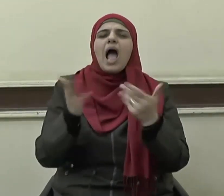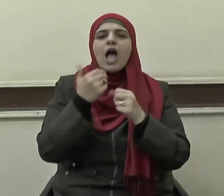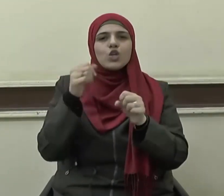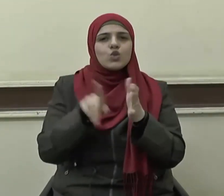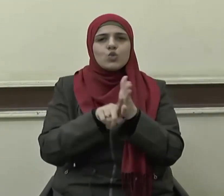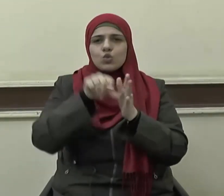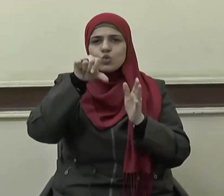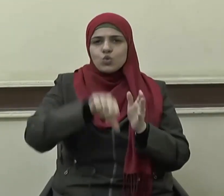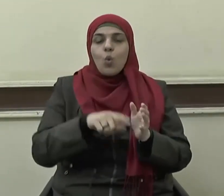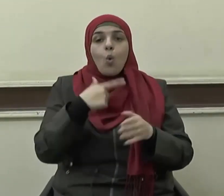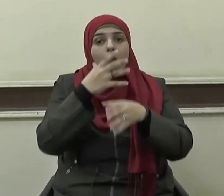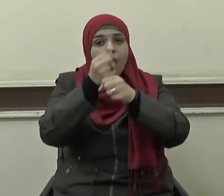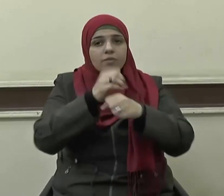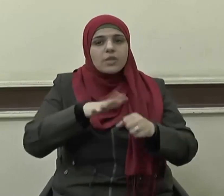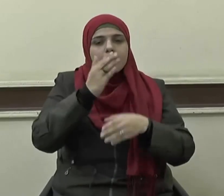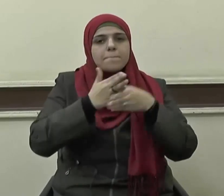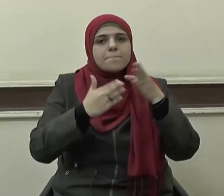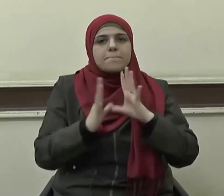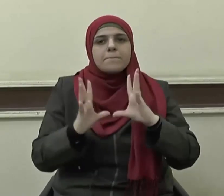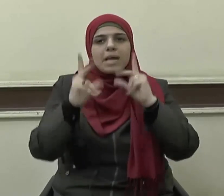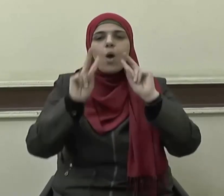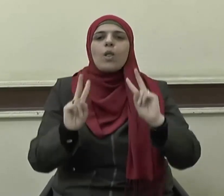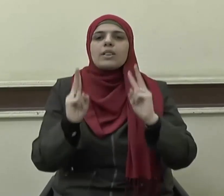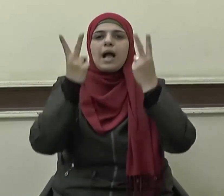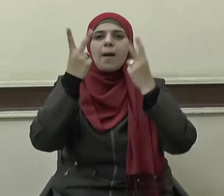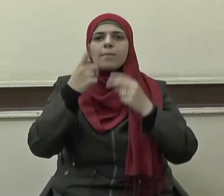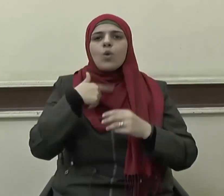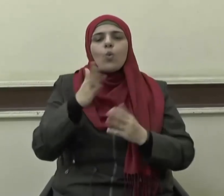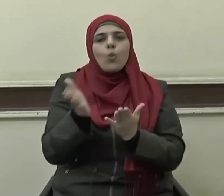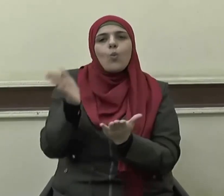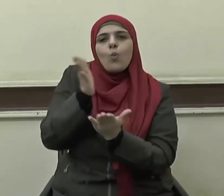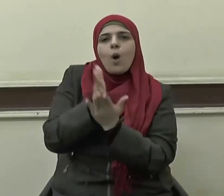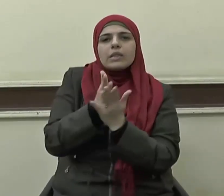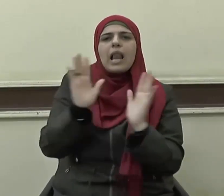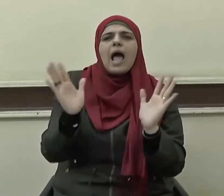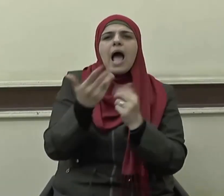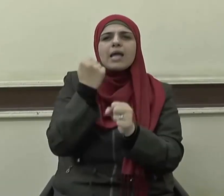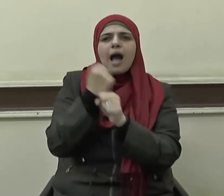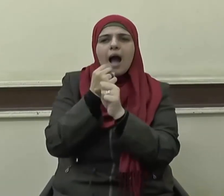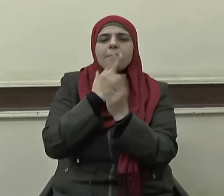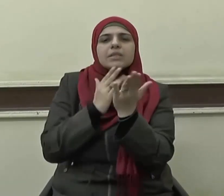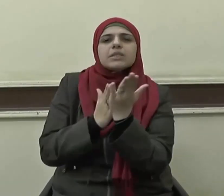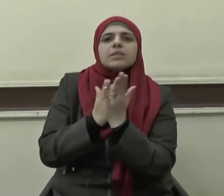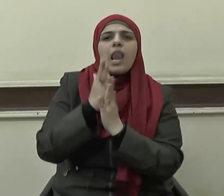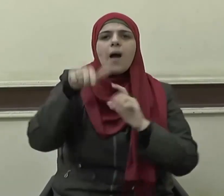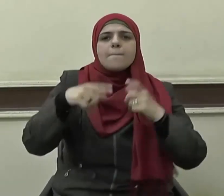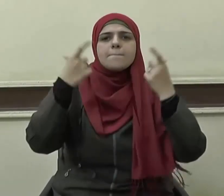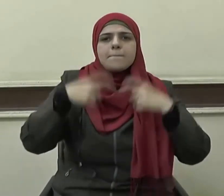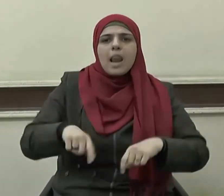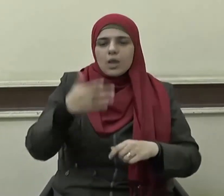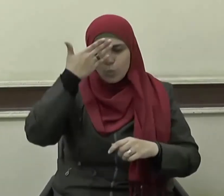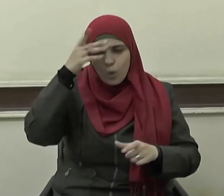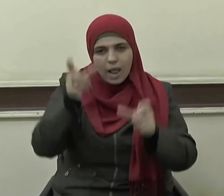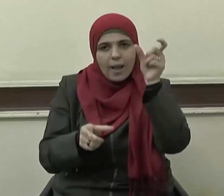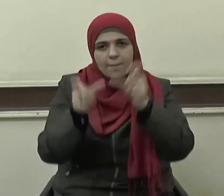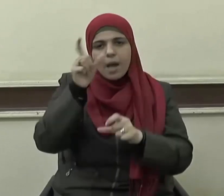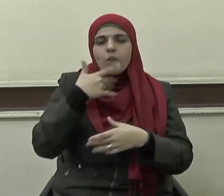ووفقهم للبناء والتعمير واهدهم لما فيه صلاح البلاد والعباد واحفظ